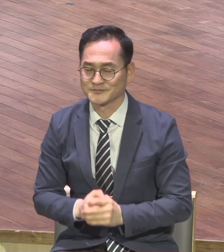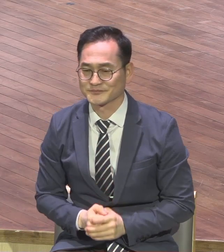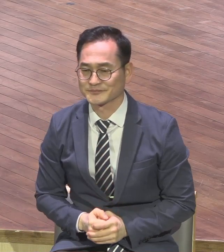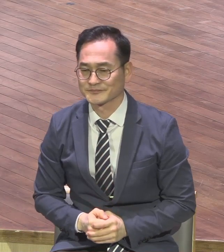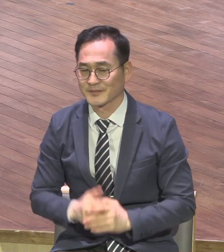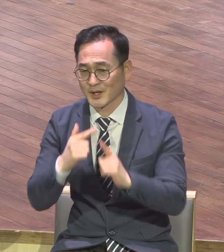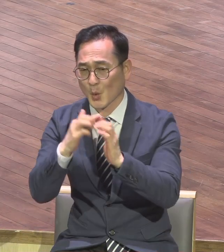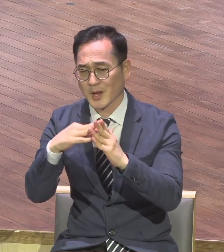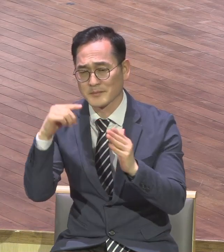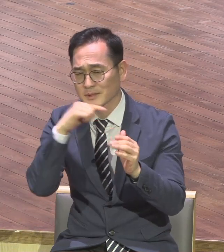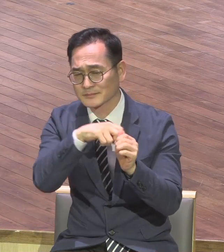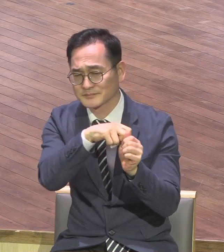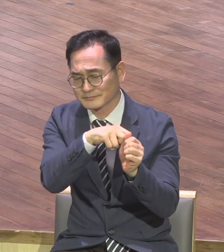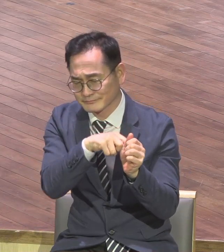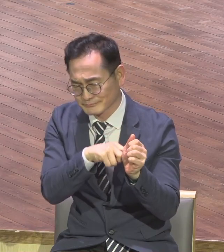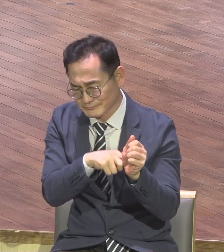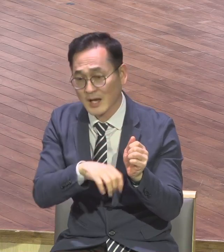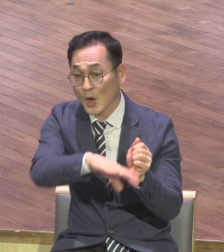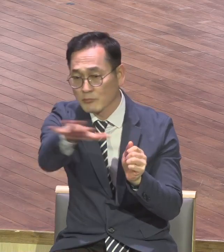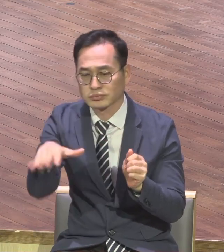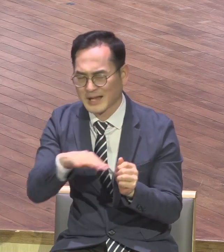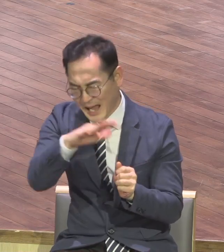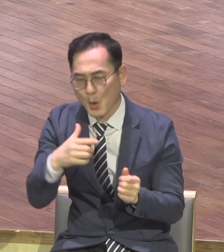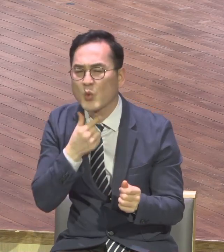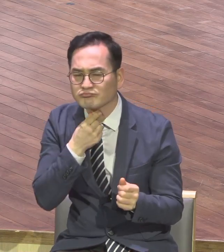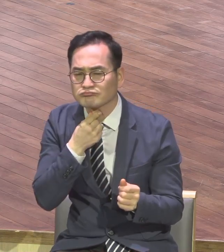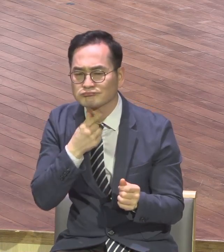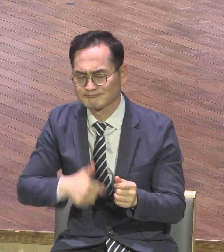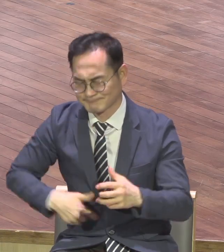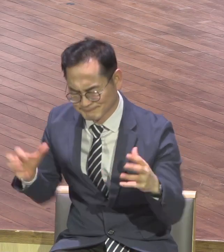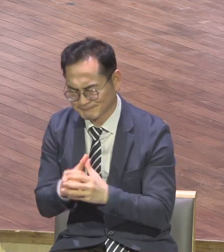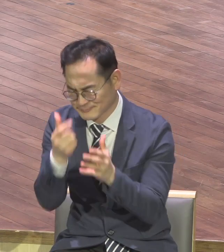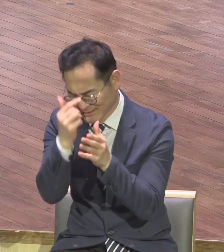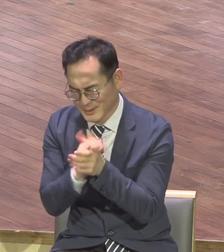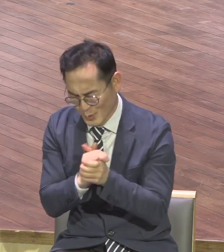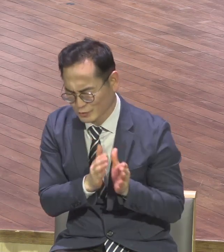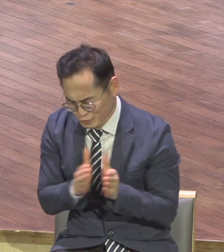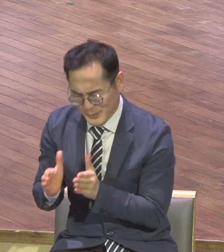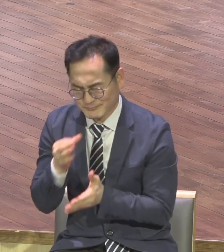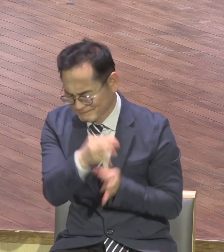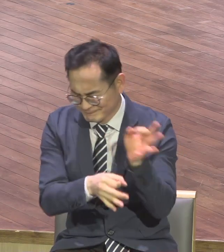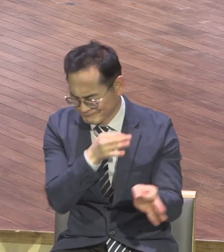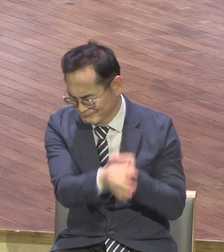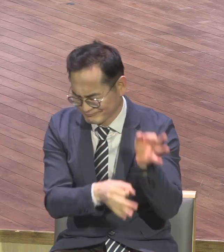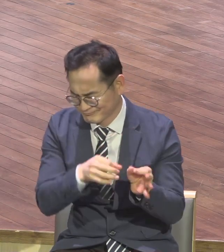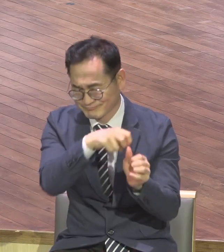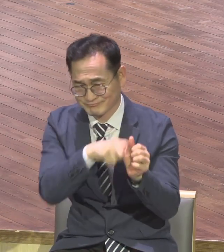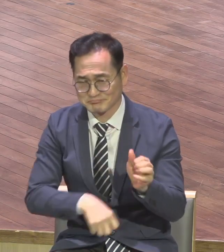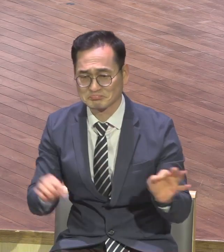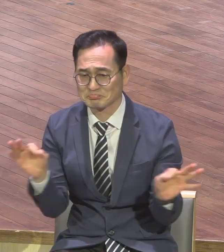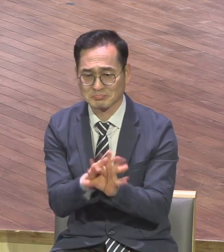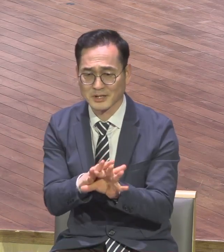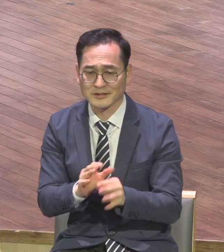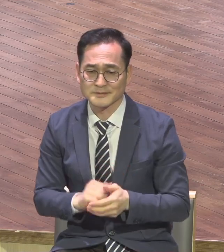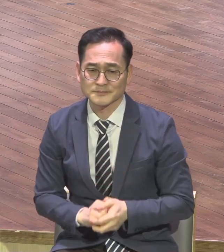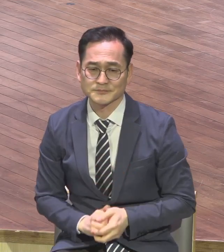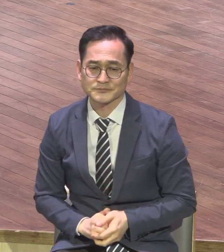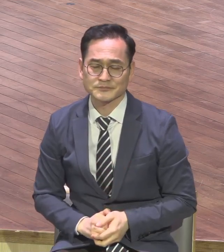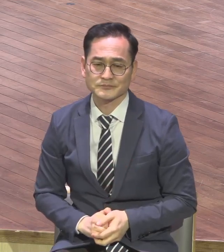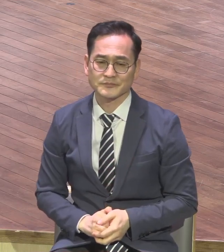헌낭을 간절히 소망하는 여름을 통해서 하나님 하셨습니다 그 어떤 역경도 그 어떤 상황 속에서도 전능하신